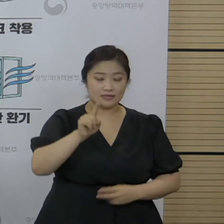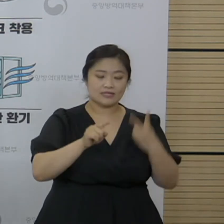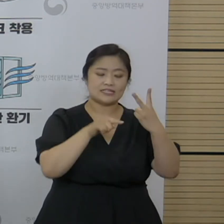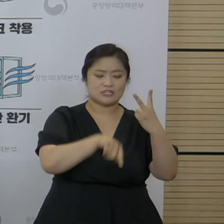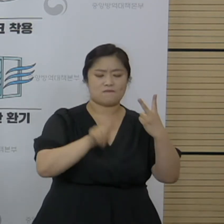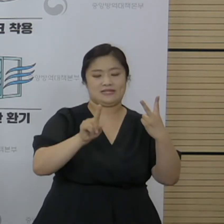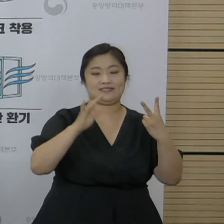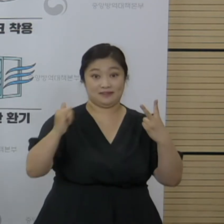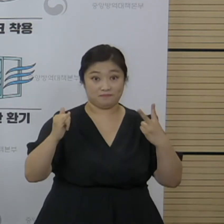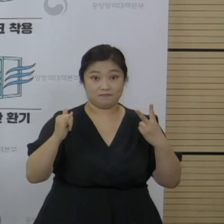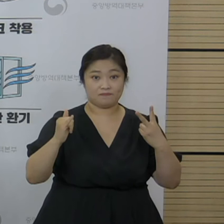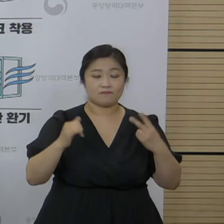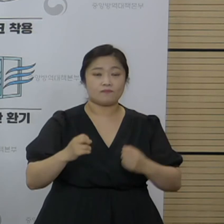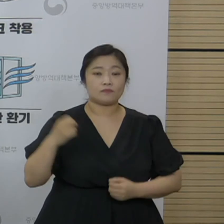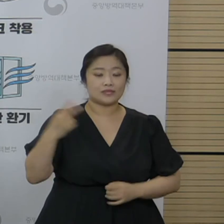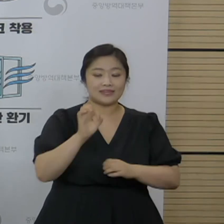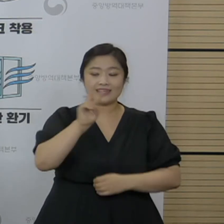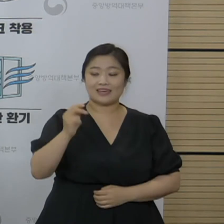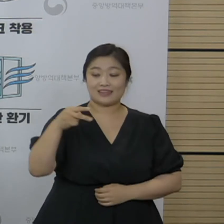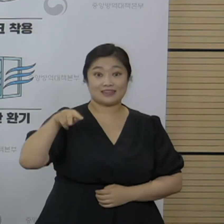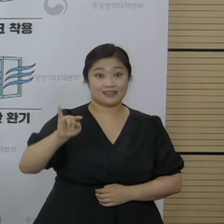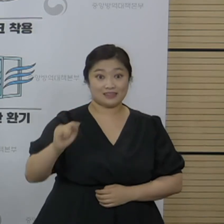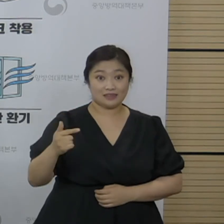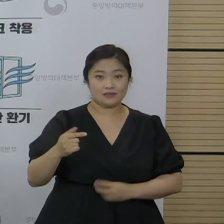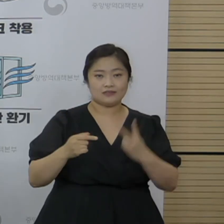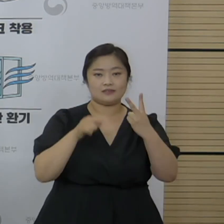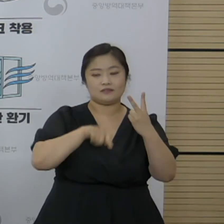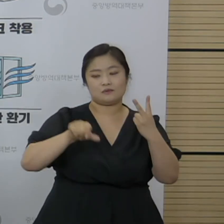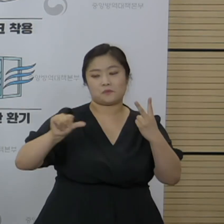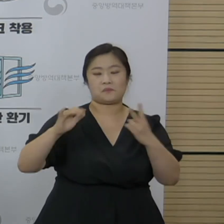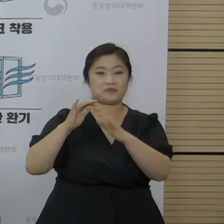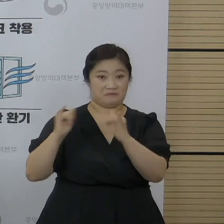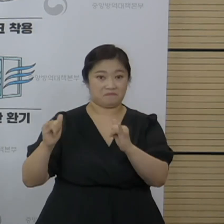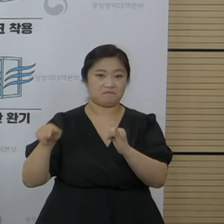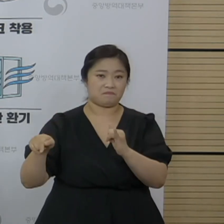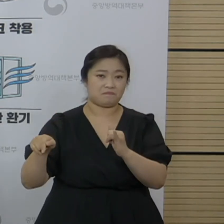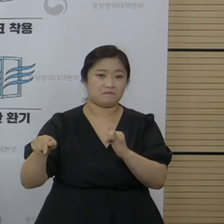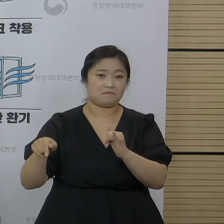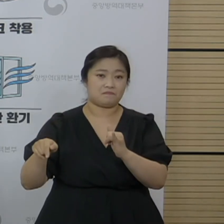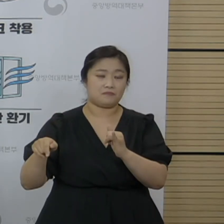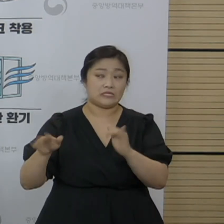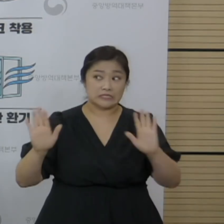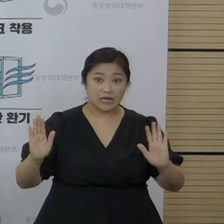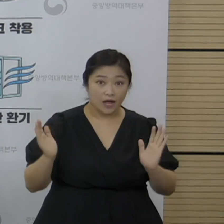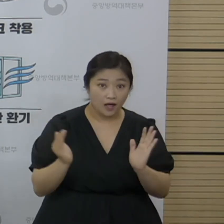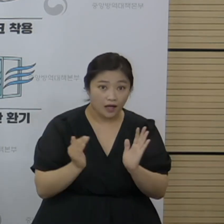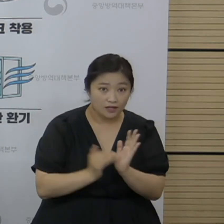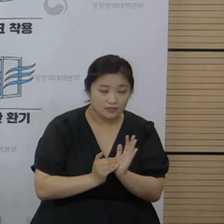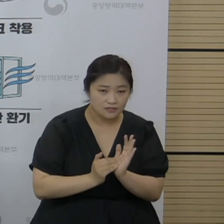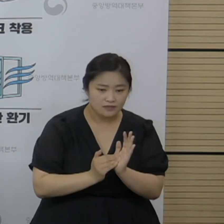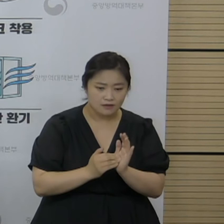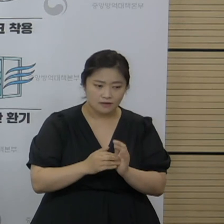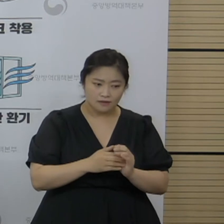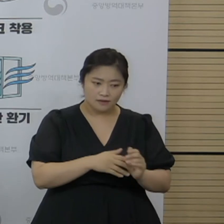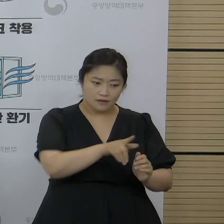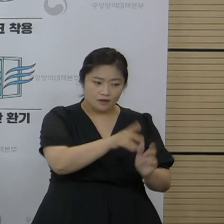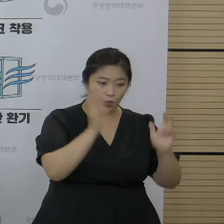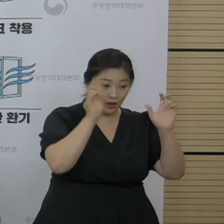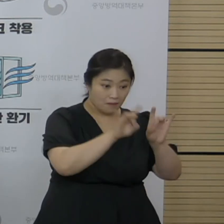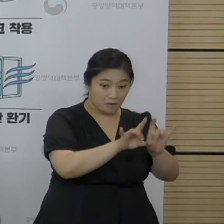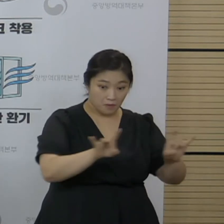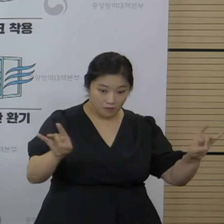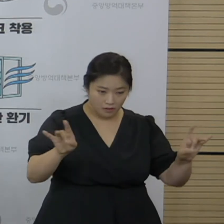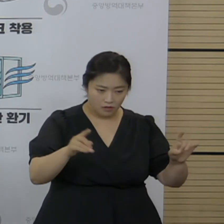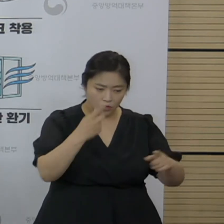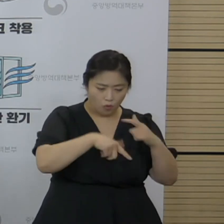.1명이었고, 얀센은 2.5명이었습니다. 아직까지는 백신 별로 좀 더